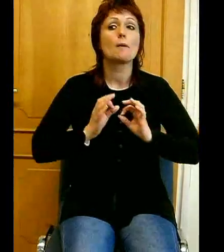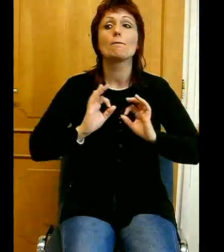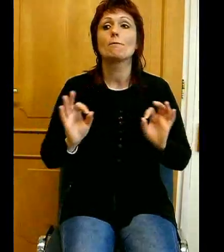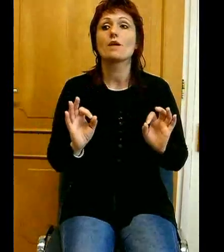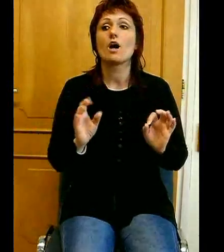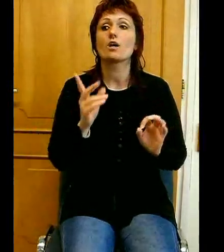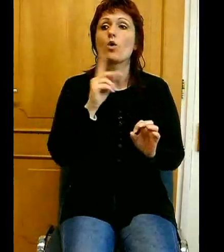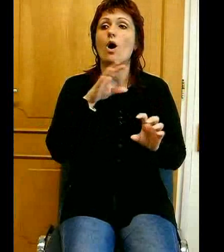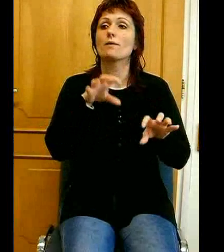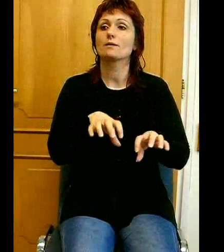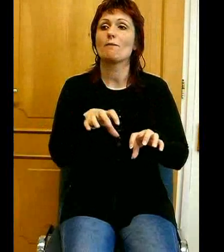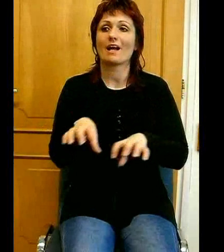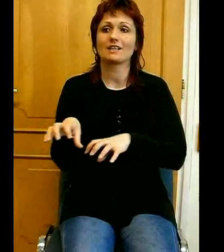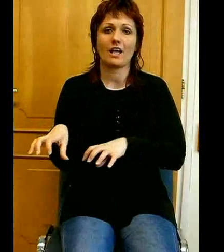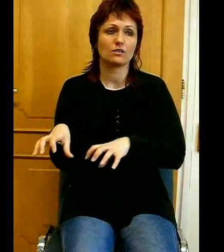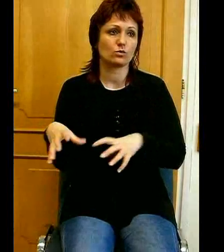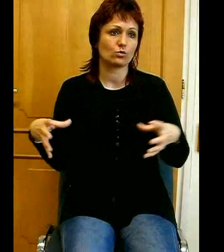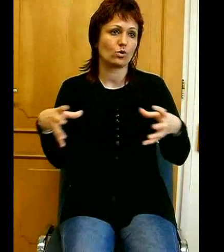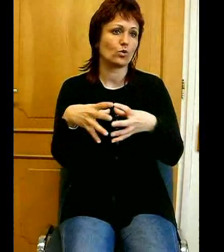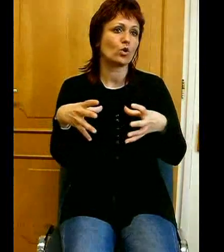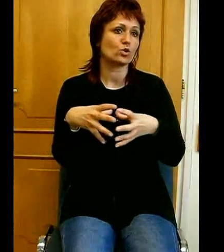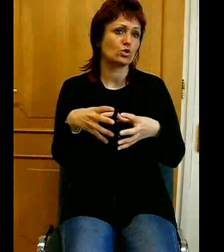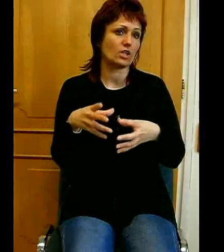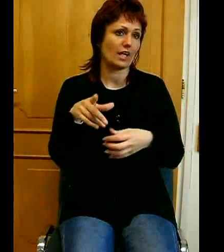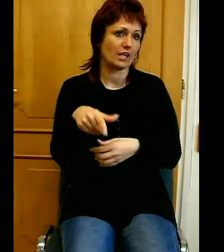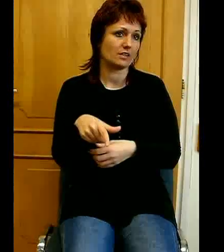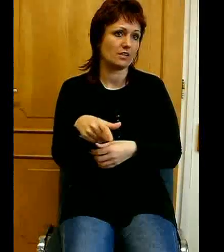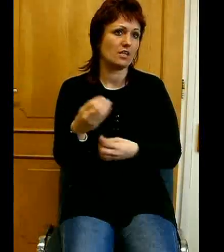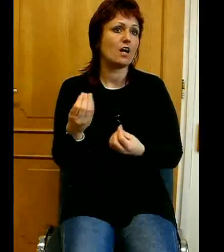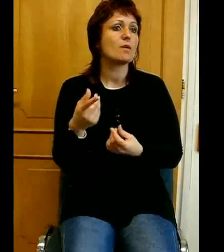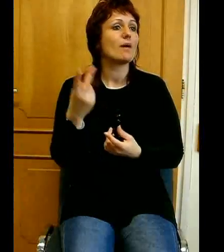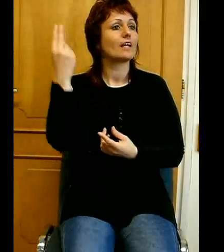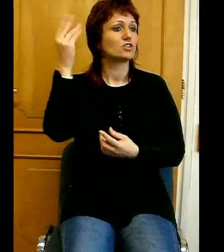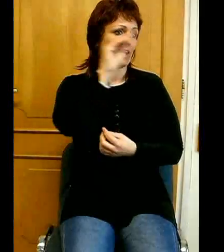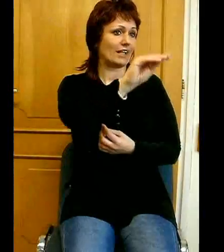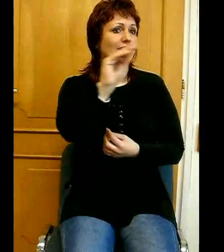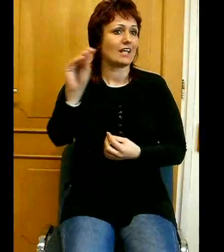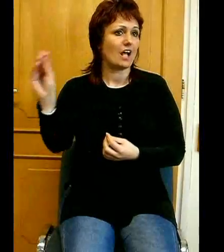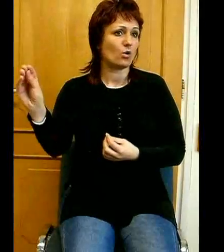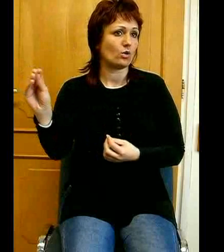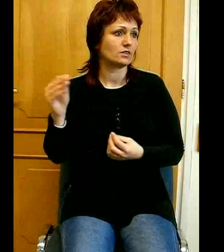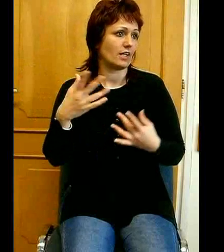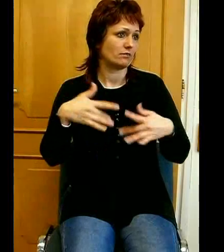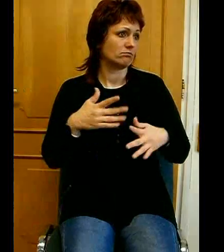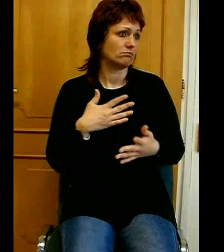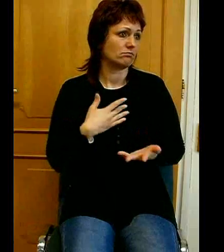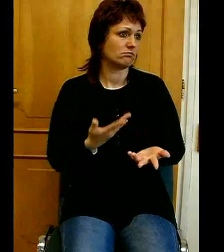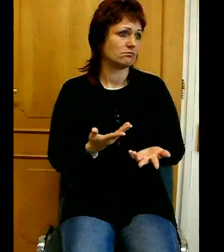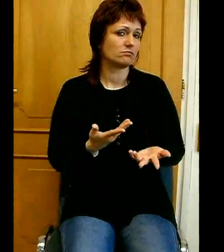azért a közösségért, amelyikben Isten jelölte ki a helyünket, ha ezt hiszi valaki, és amelyiknek a